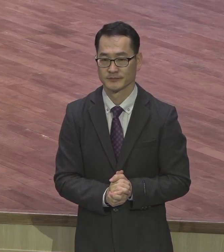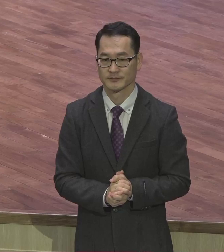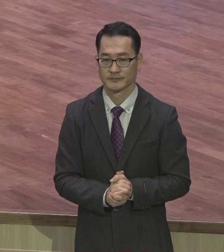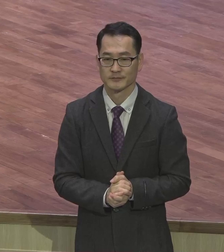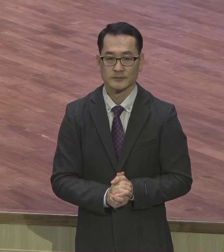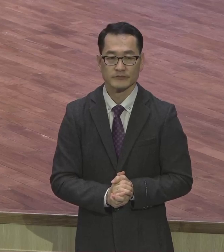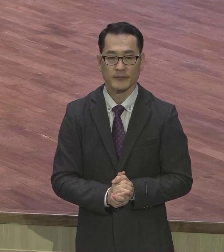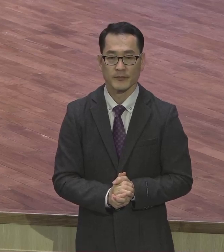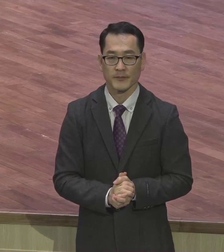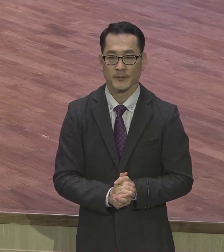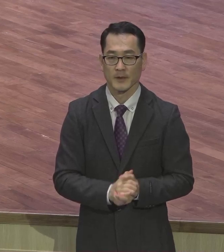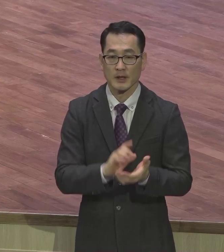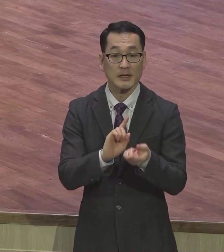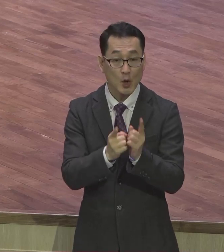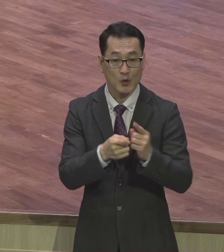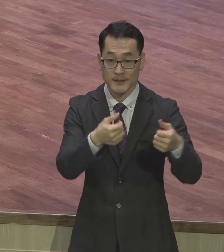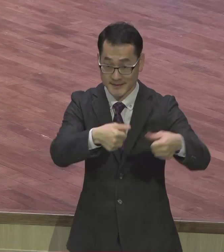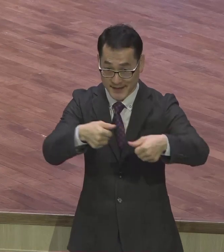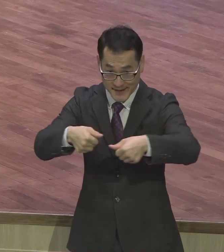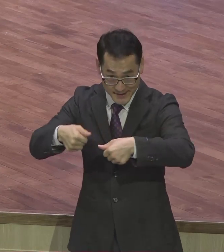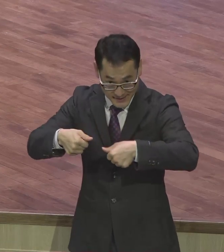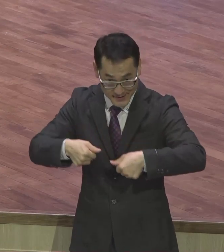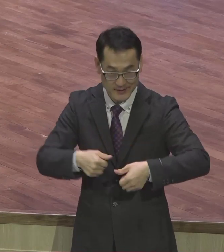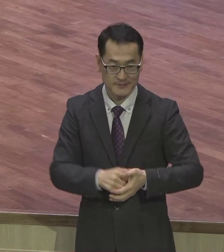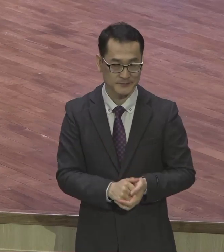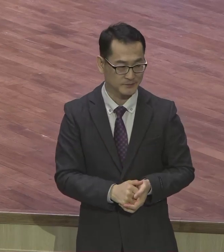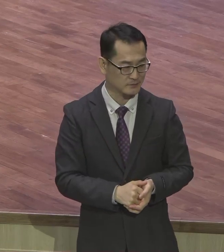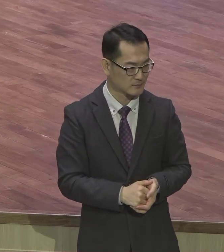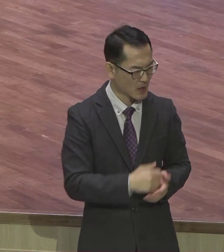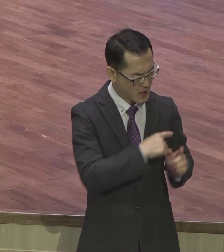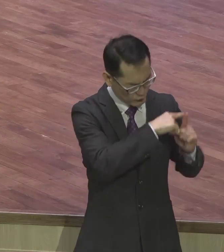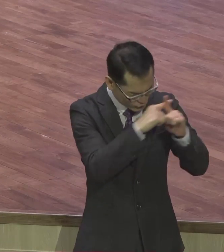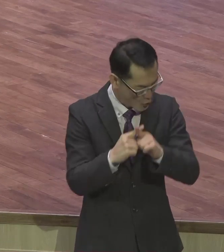예외승도님과 함께 서로 인사합시다. 무조건 하나님께 감사합시다.